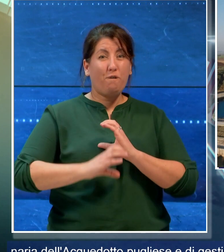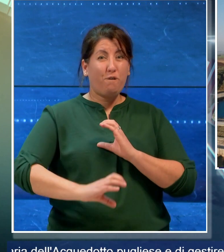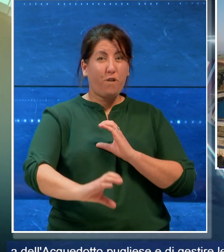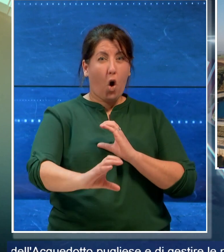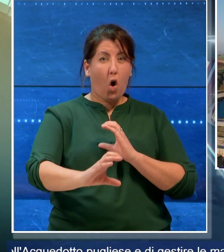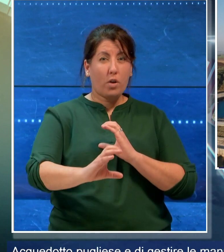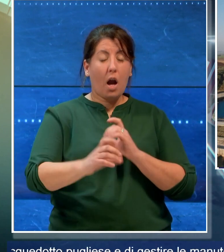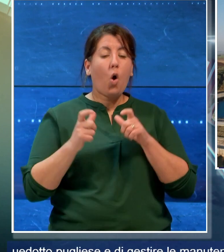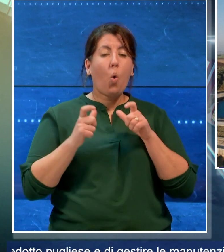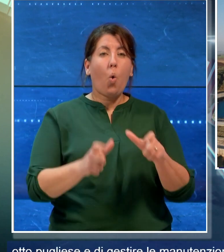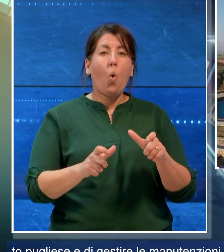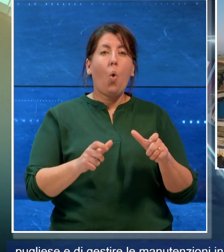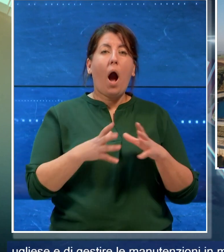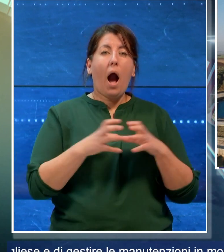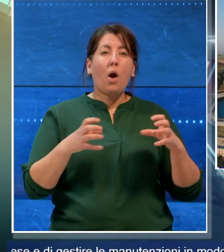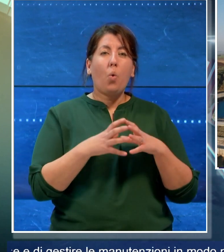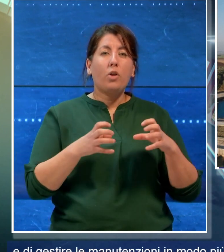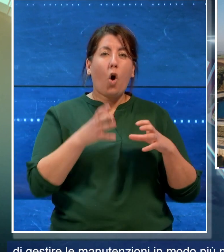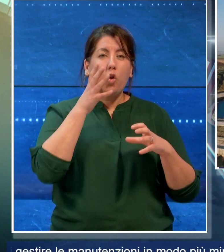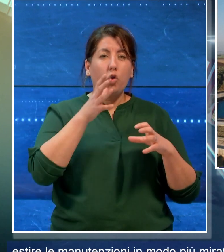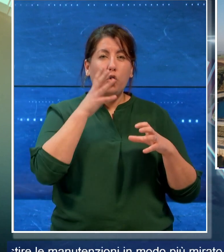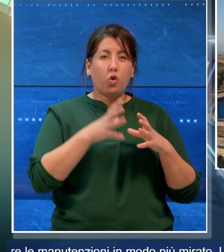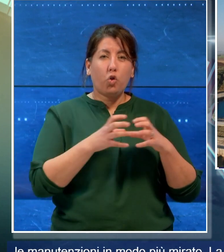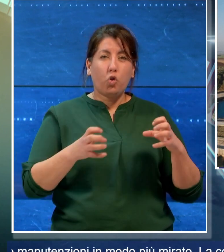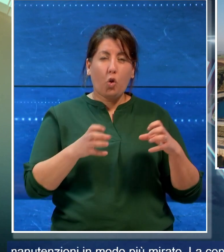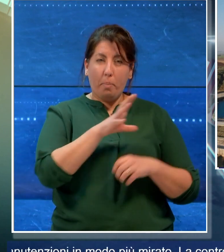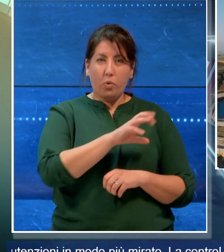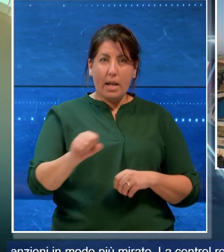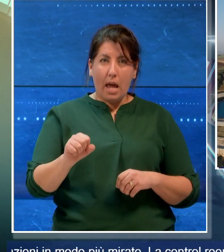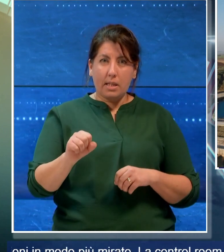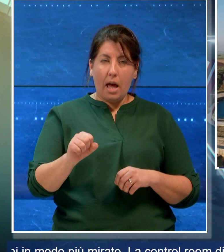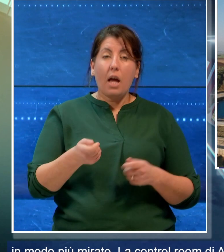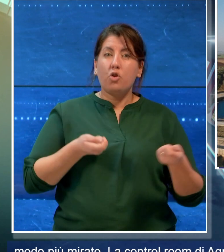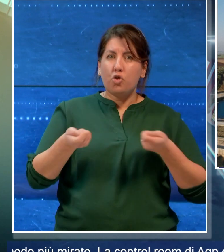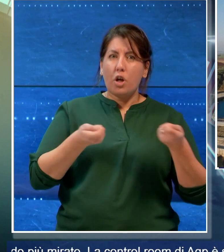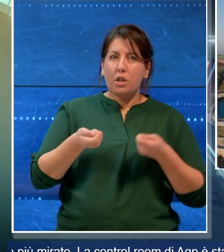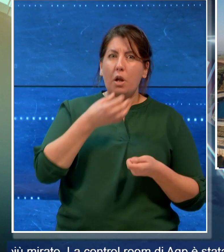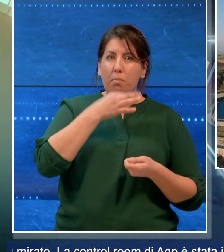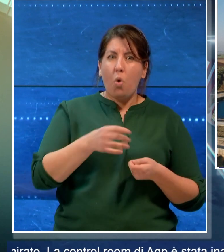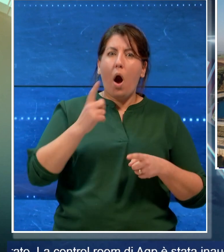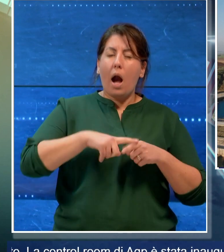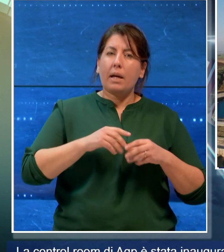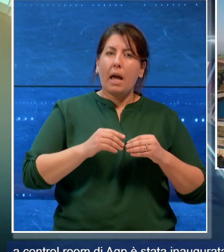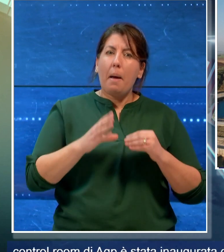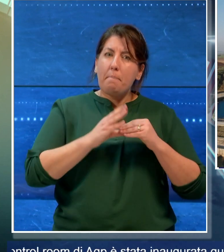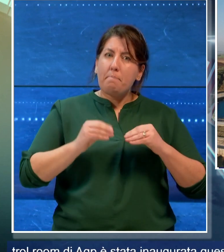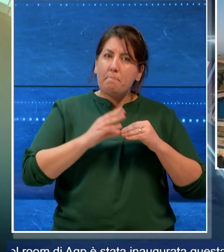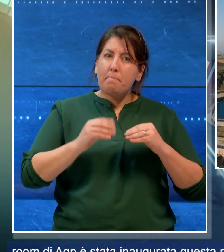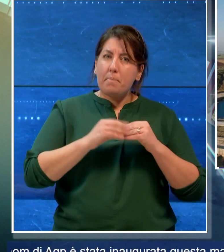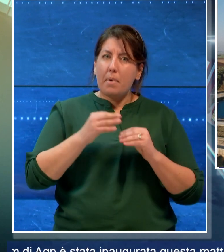'acquedotto pugliese e di gestire le manutenzioni in modo più mirato.